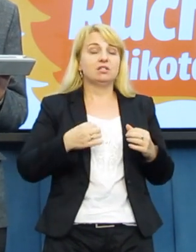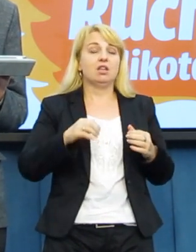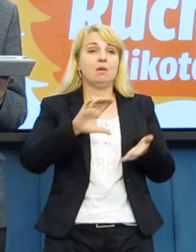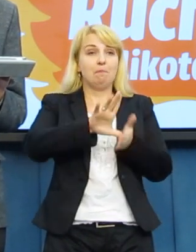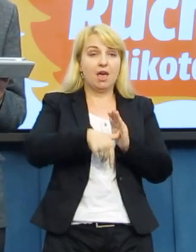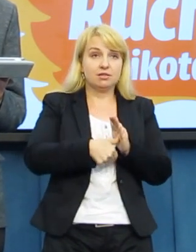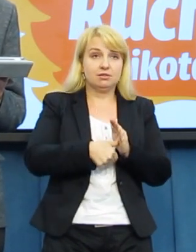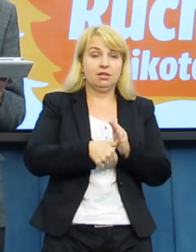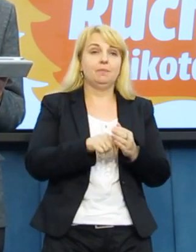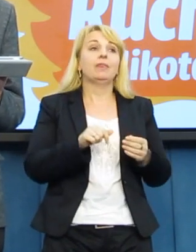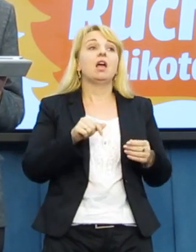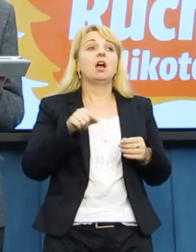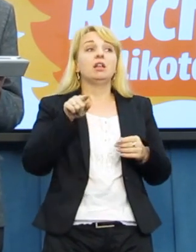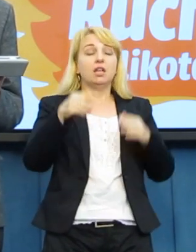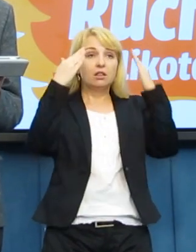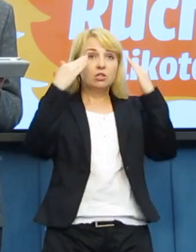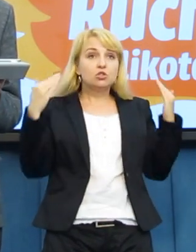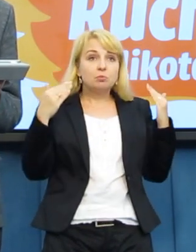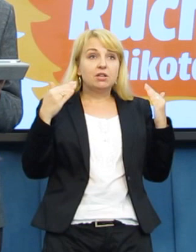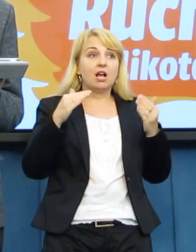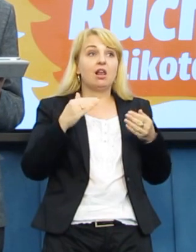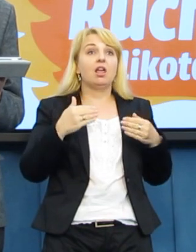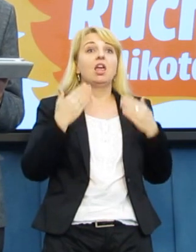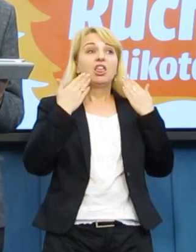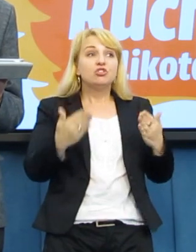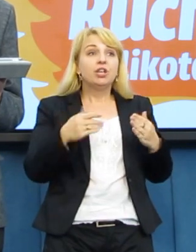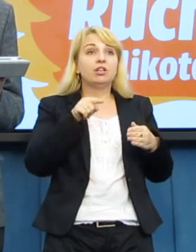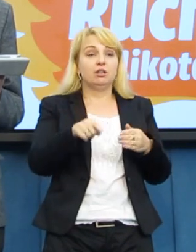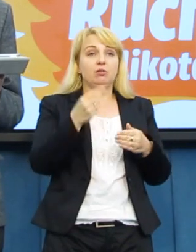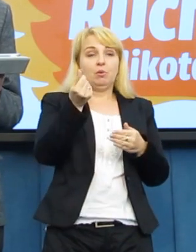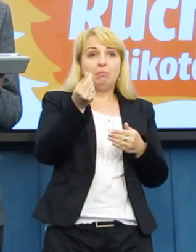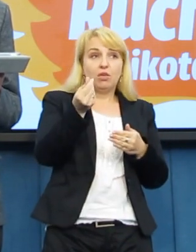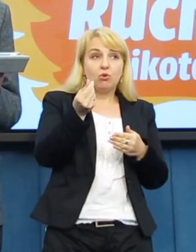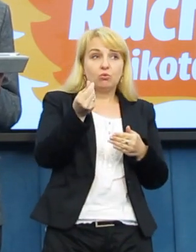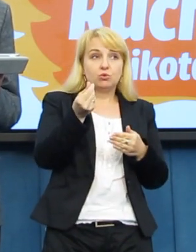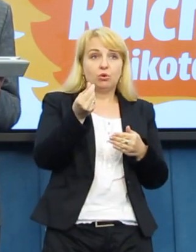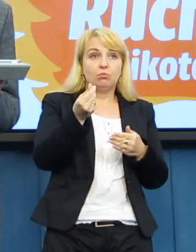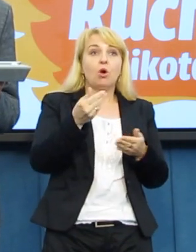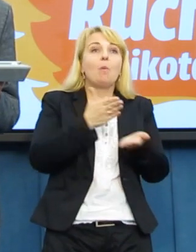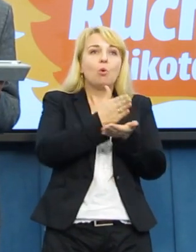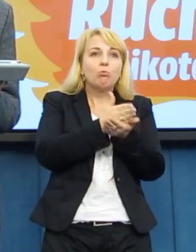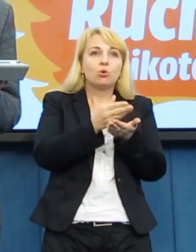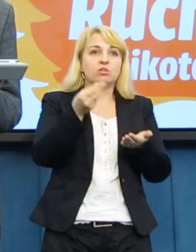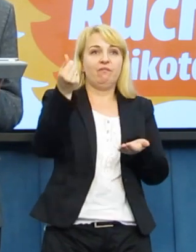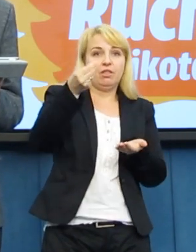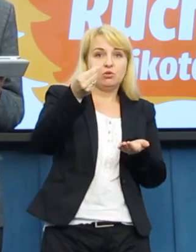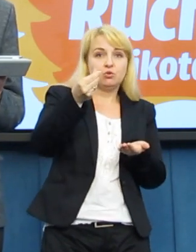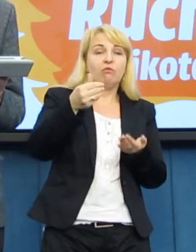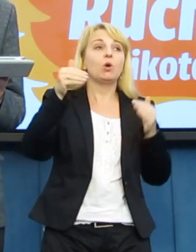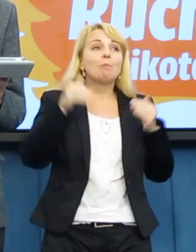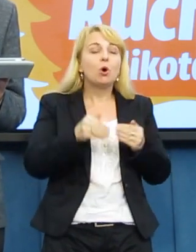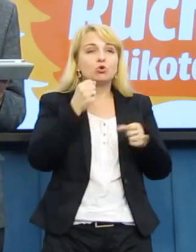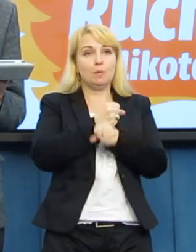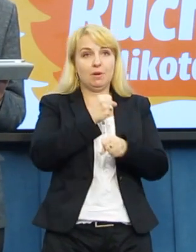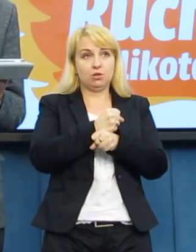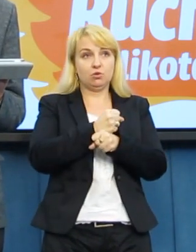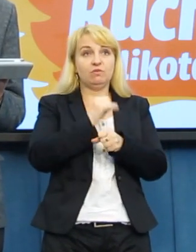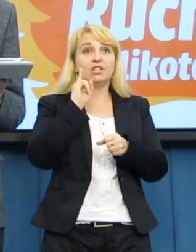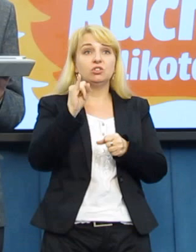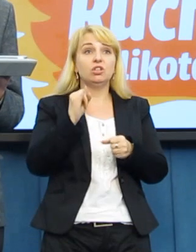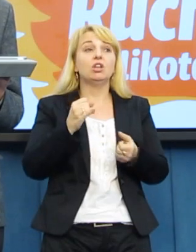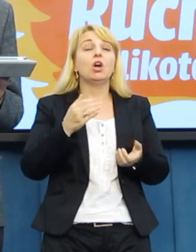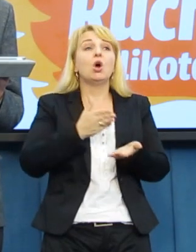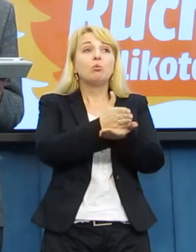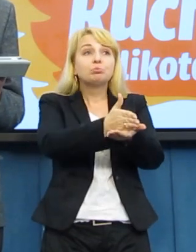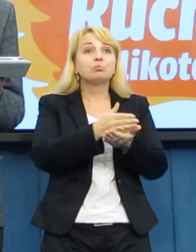być może dzięki takiemu zastrzykowi finansowemu mógłby dalej funkcjonować i służyć mieszkańcom.